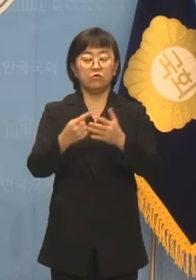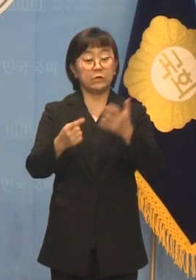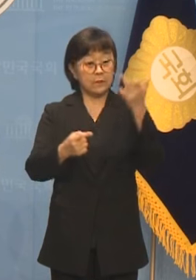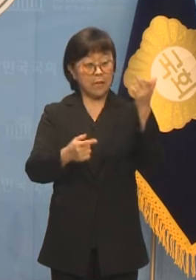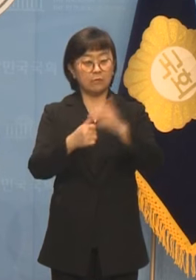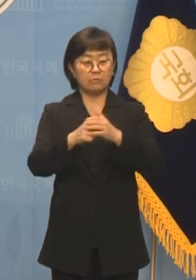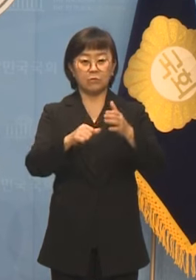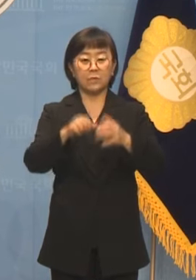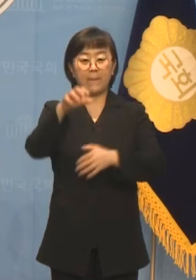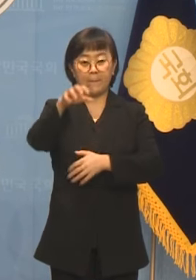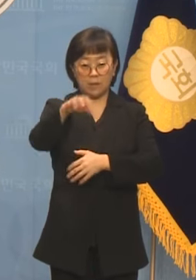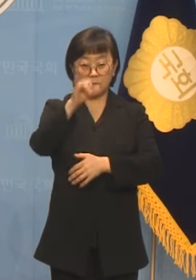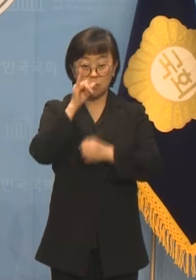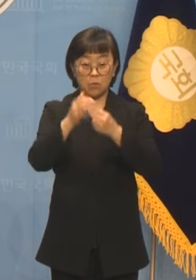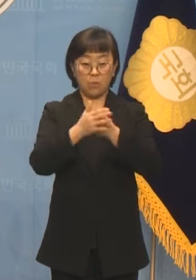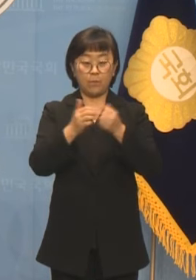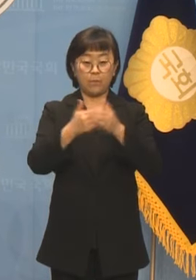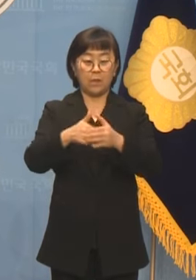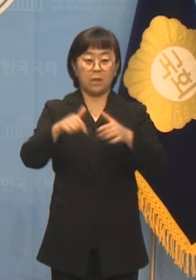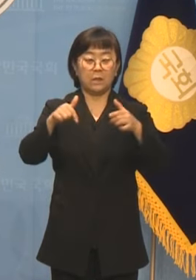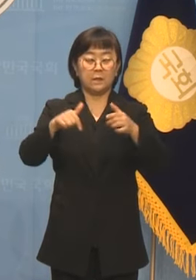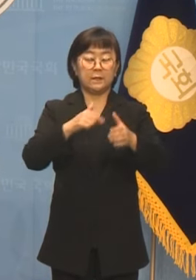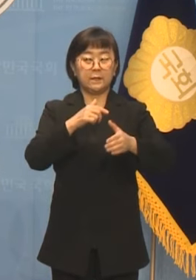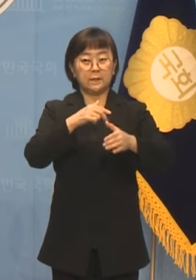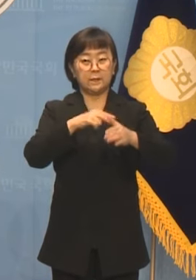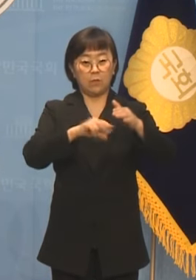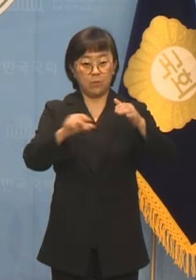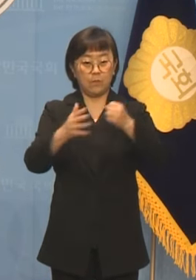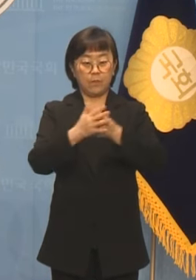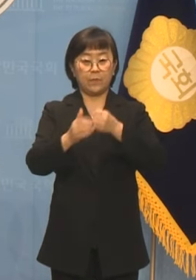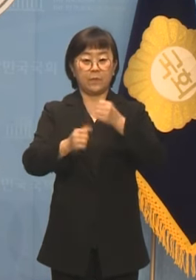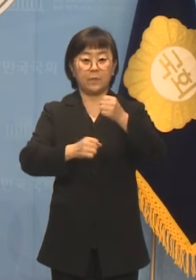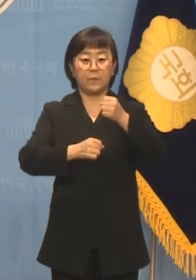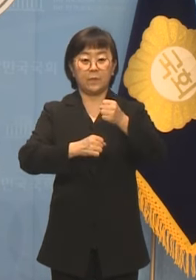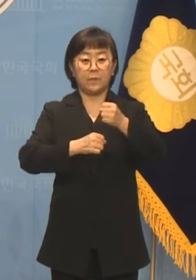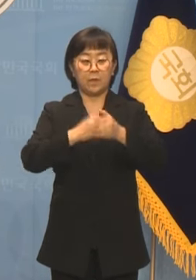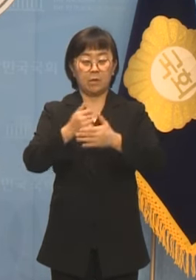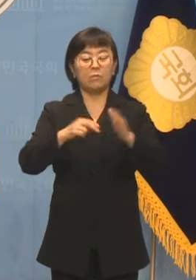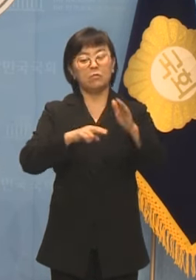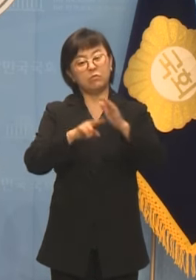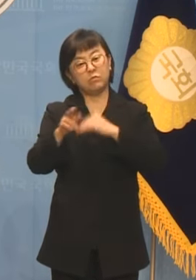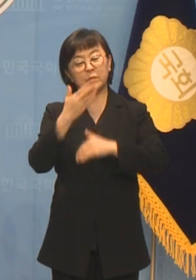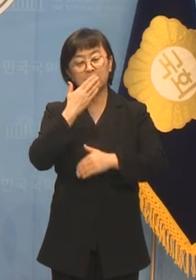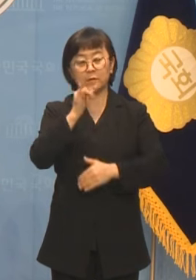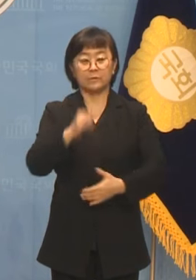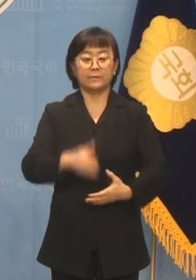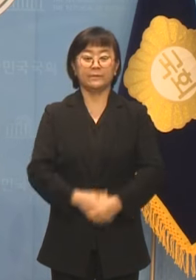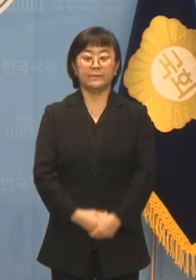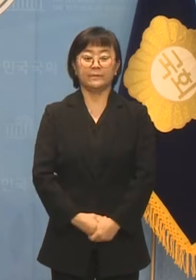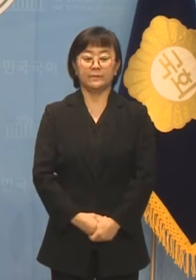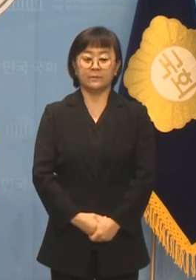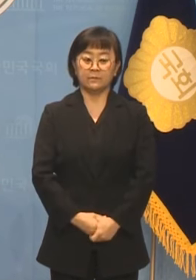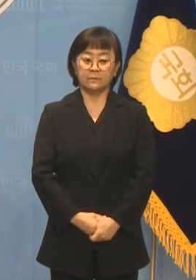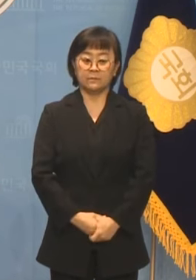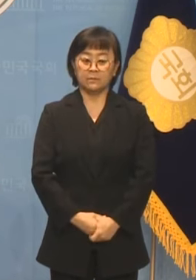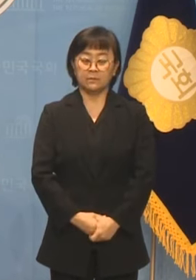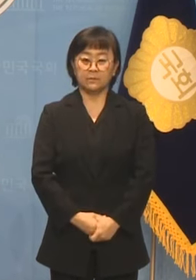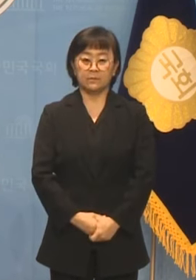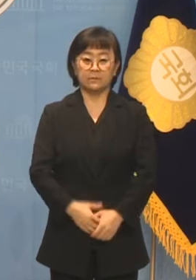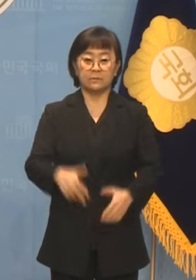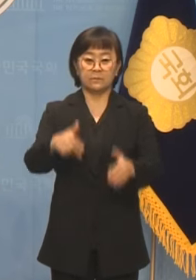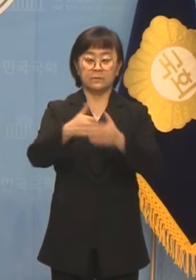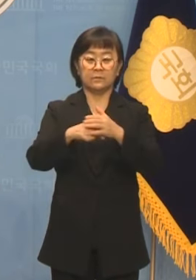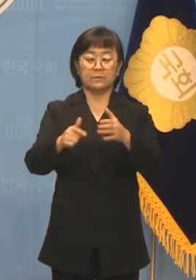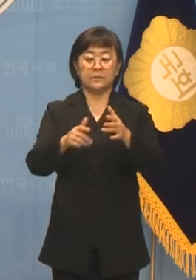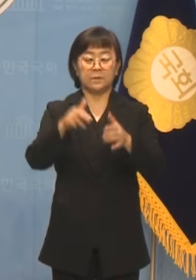앞마당이었고 금촌력과 자유로는 나름의 해방구가 되기도 했습니다 장단반도에서